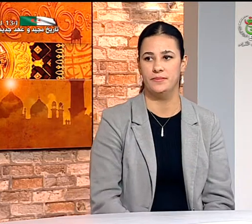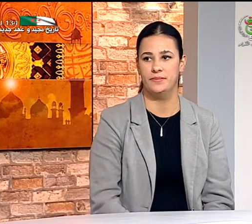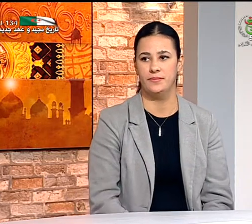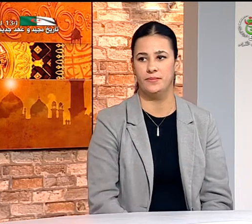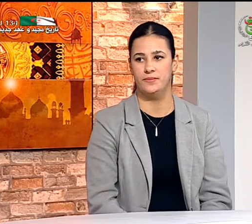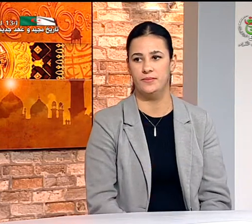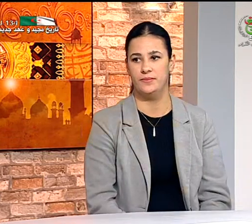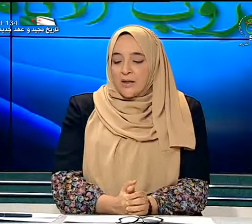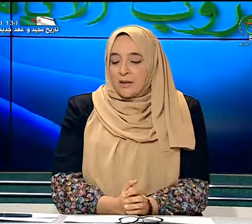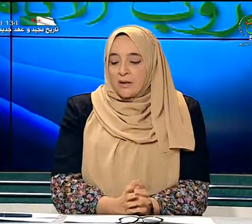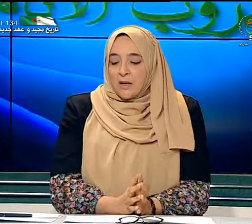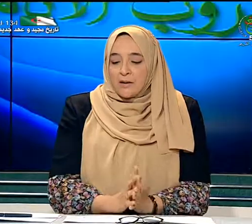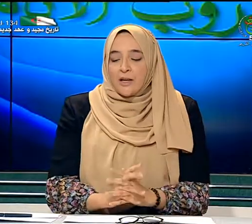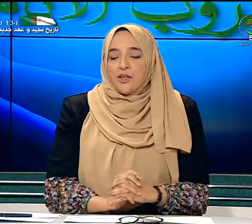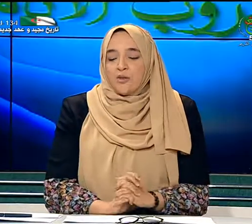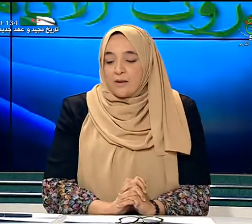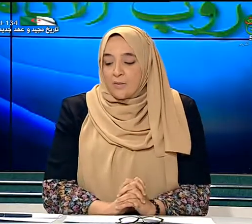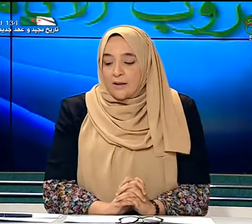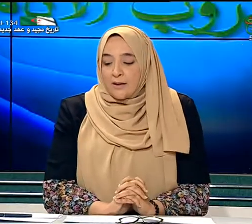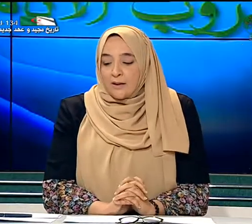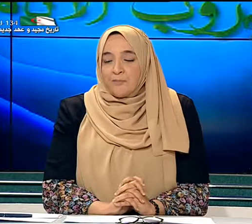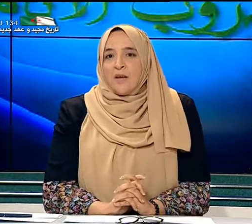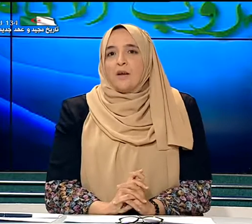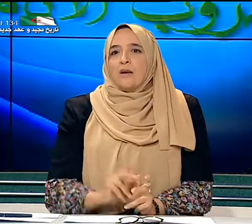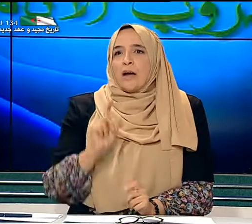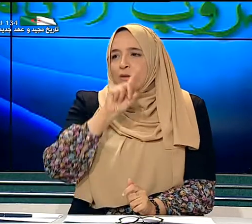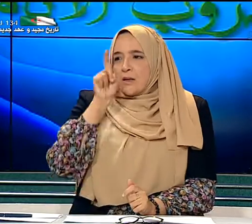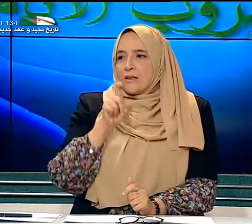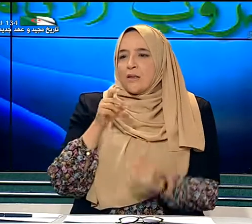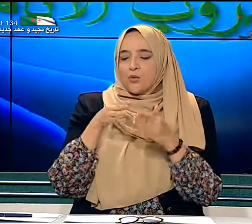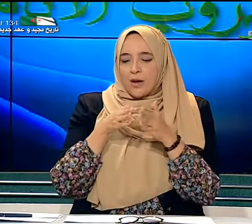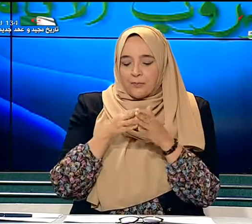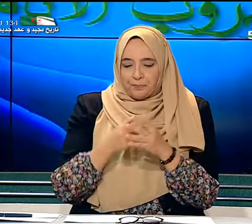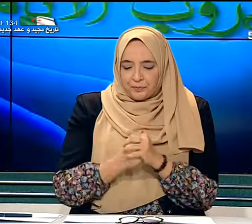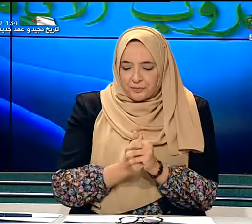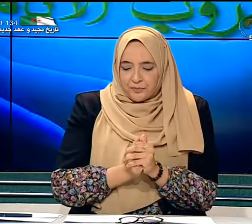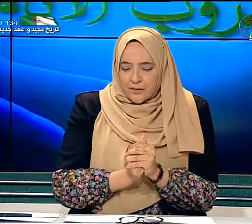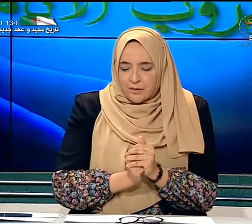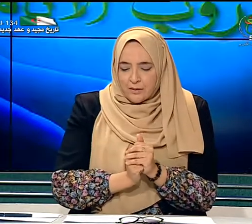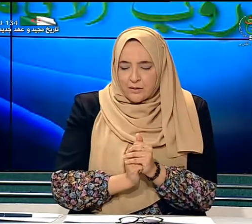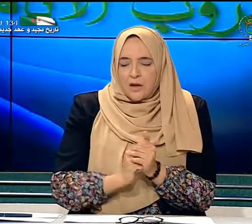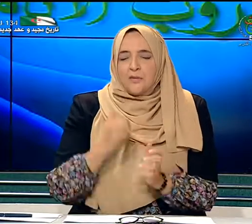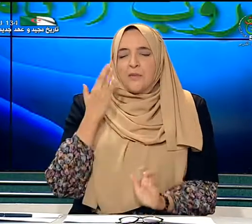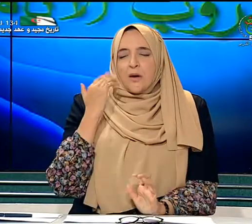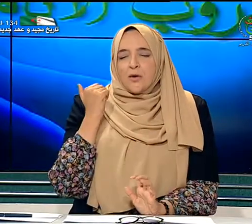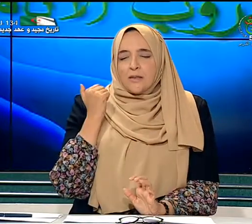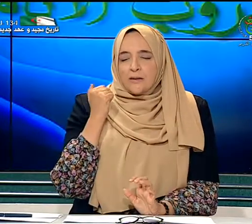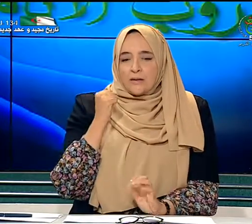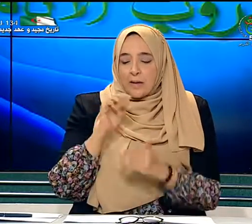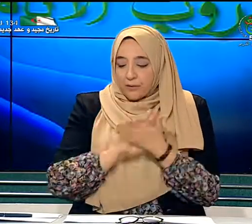هذه المدرسة وما هي النتائج المترتبة عن ذلك أردت أن أسأل سؤال فيما يخص عفوا